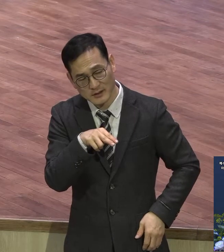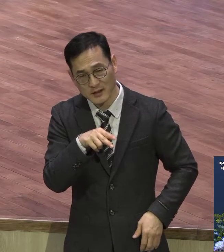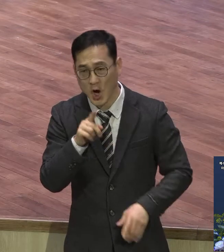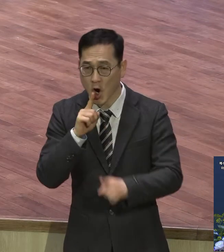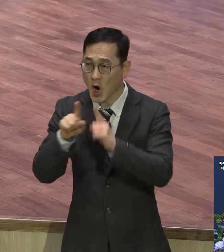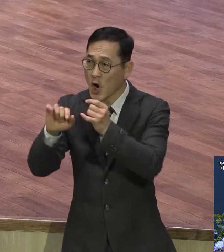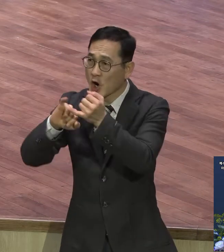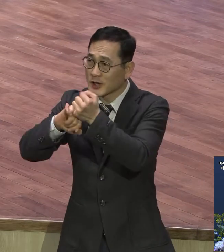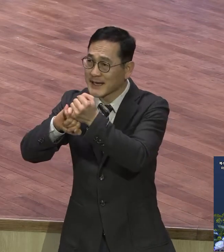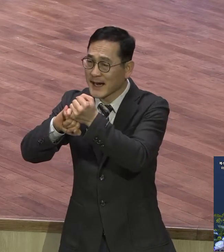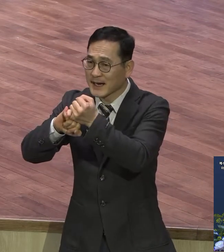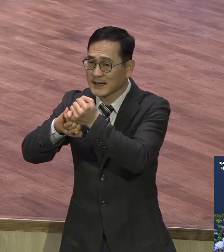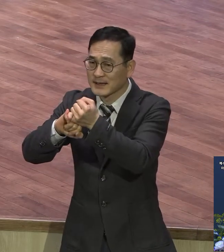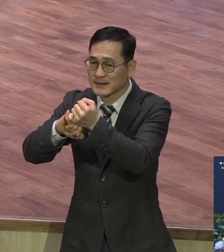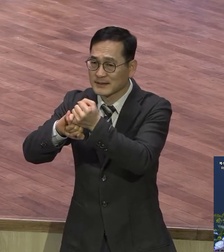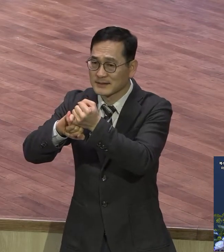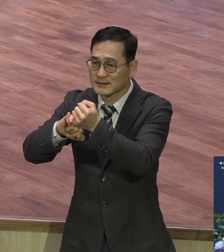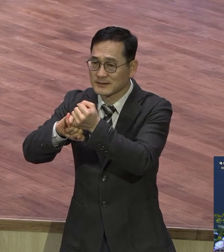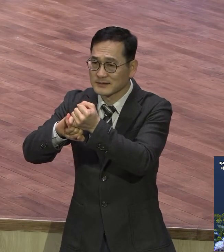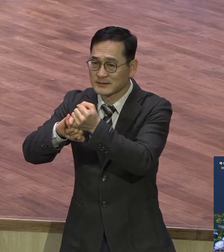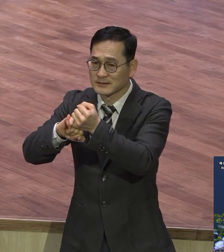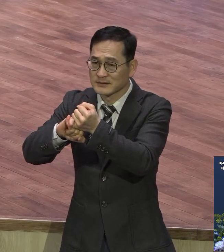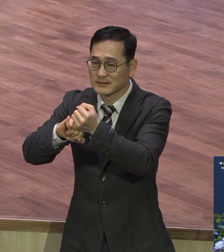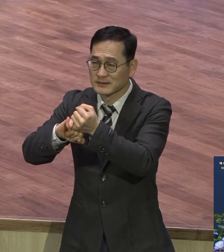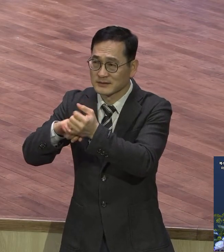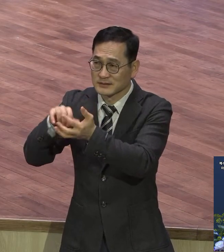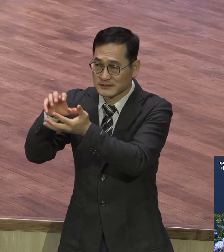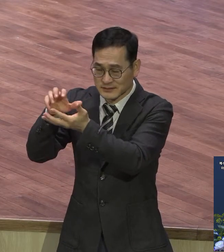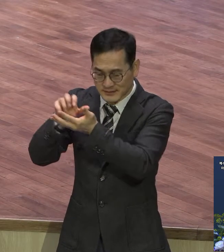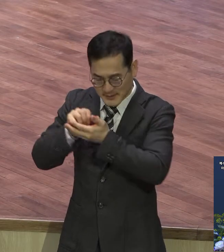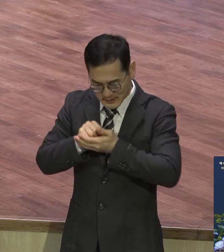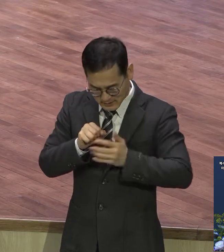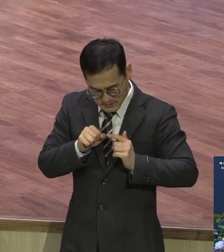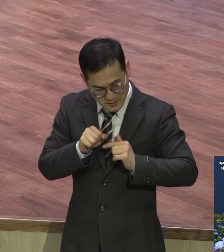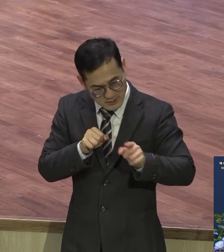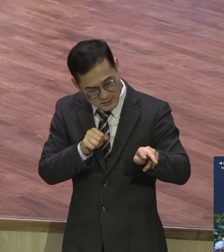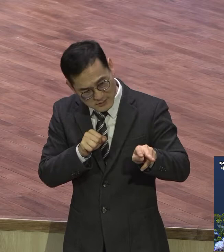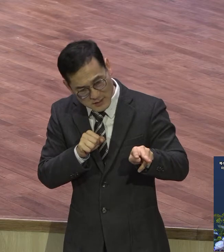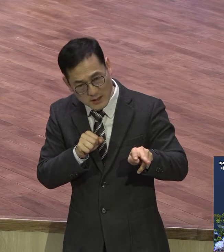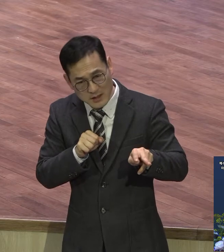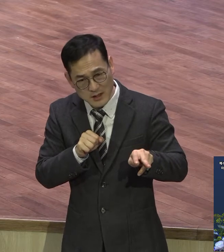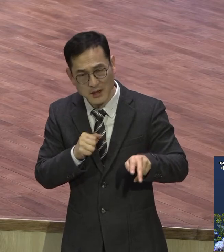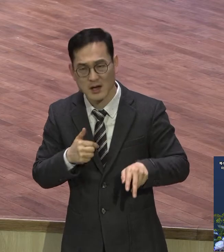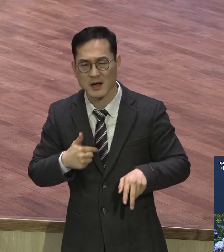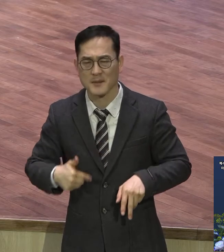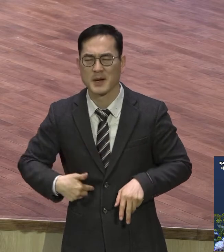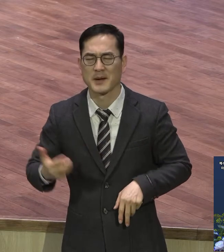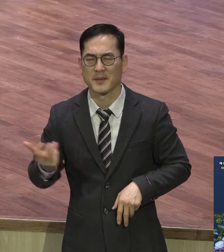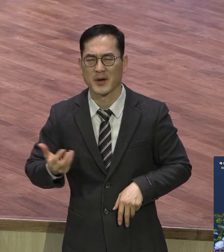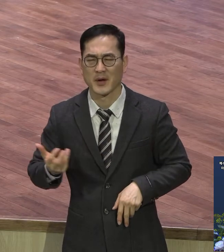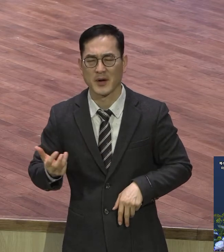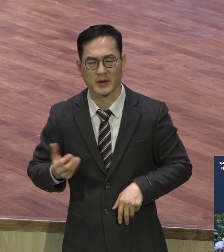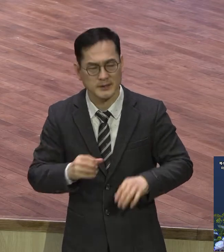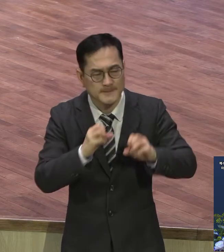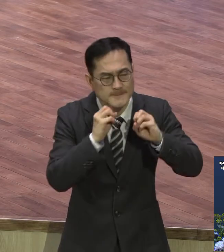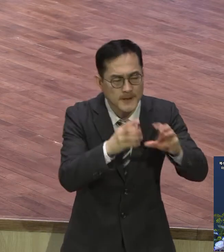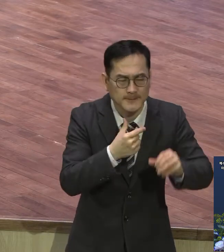한을 가지고 그들을 예수님의 행복 비전을 전파하는 삶을 살아야 되겠다. 이된 일 교회와